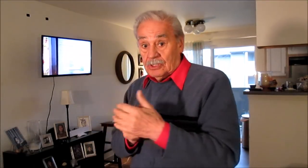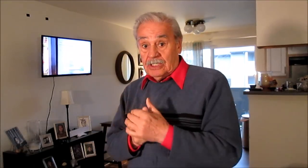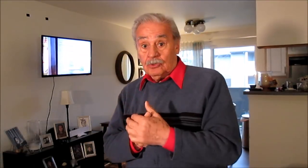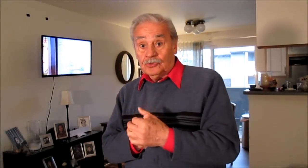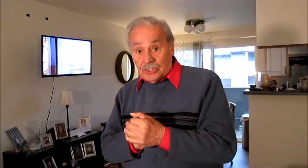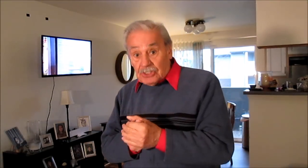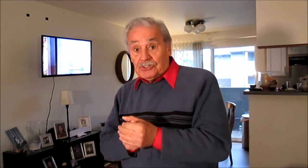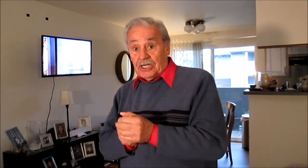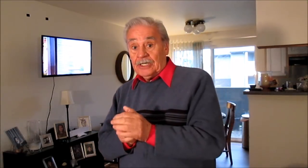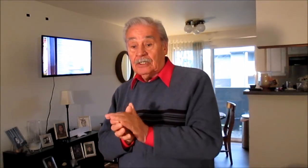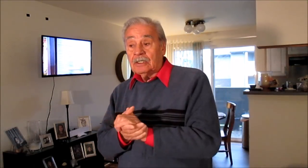de justicia, ¿no?